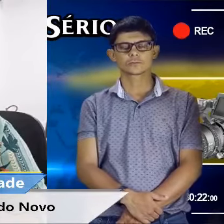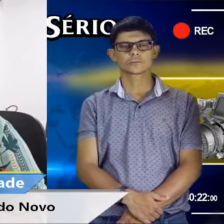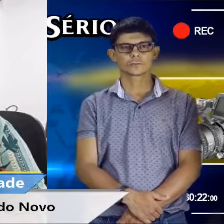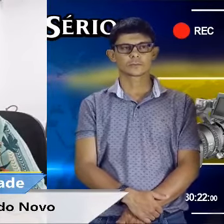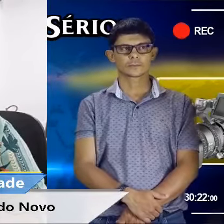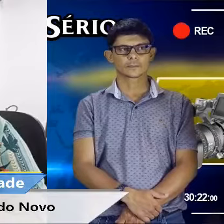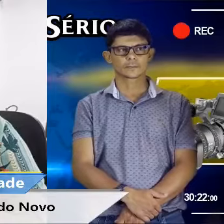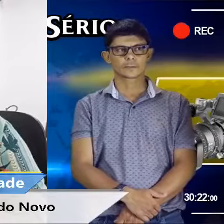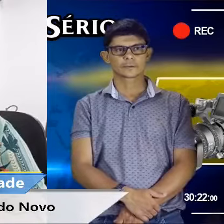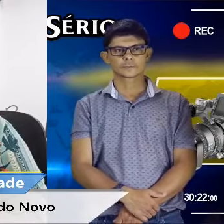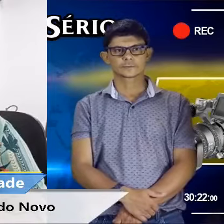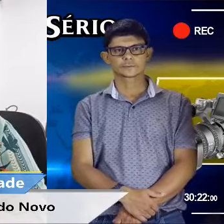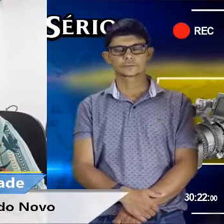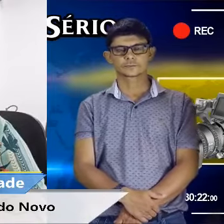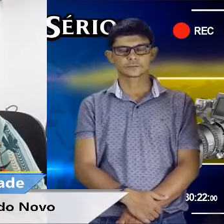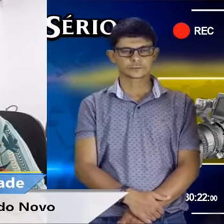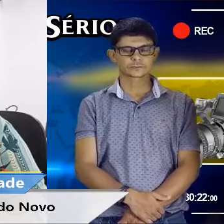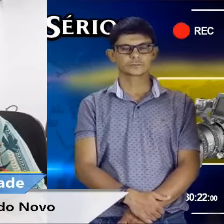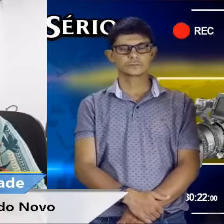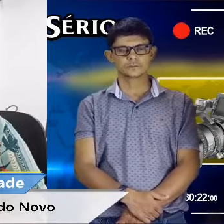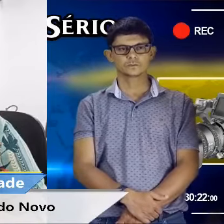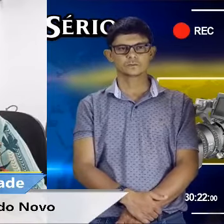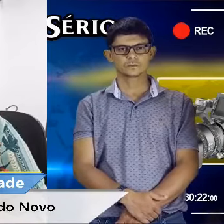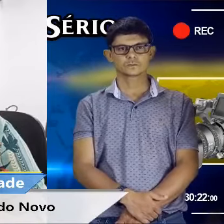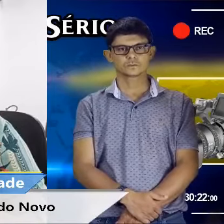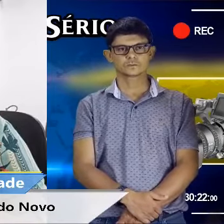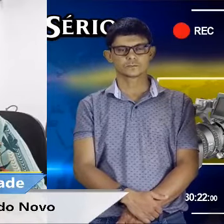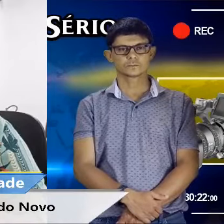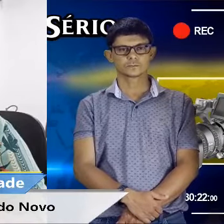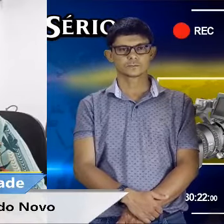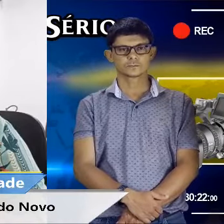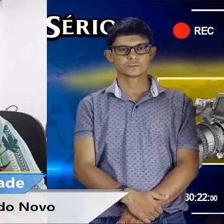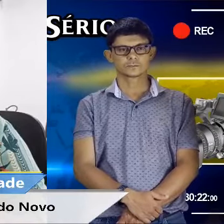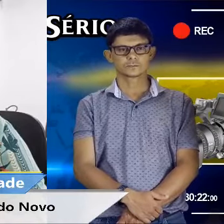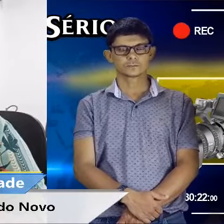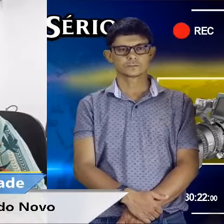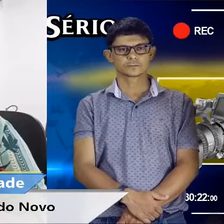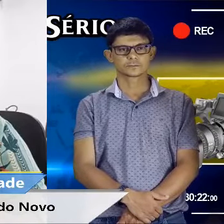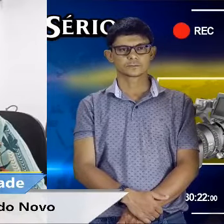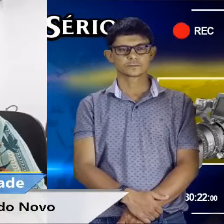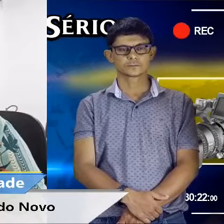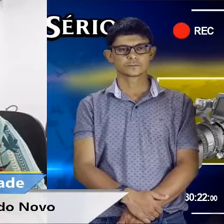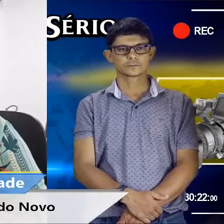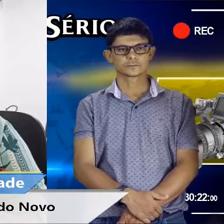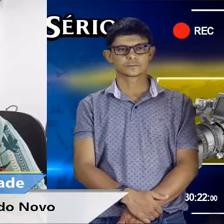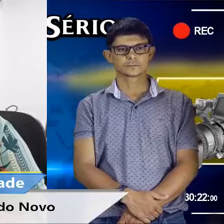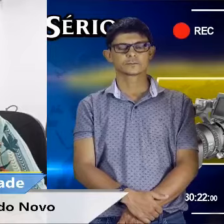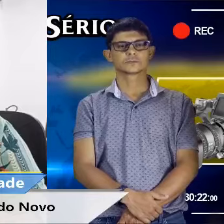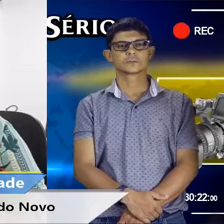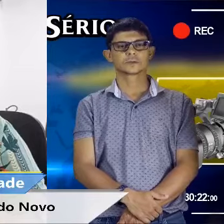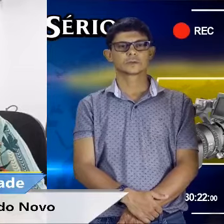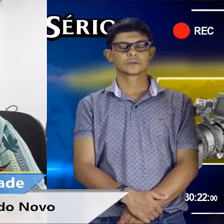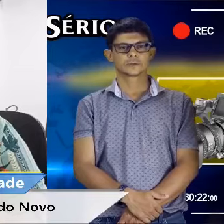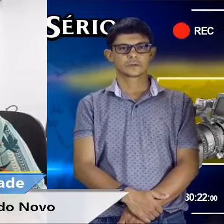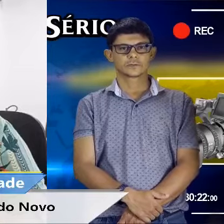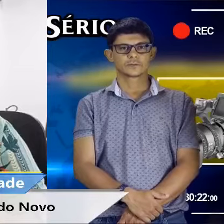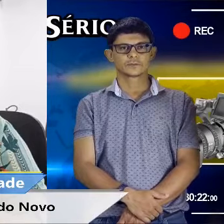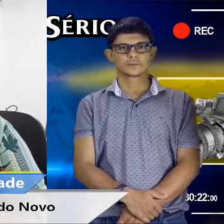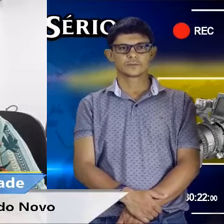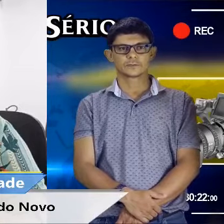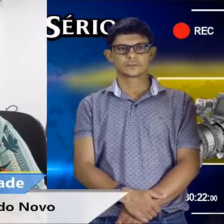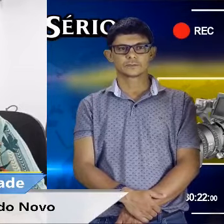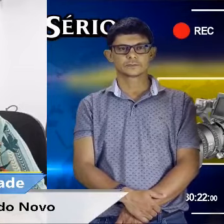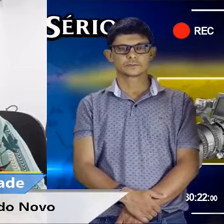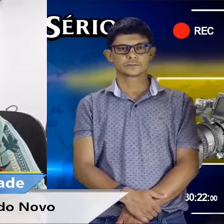solucionar isso. Em nenhum momento eles tiveram essa boa vontade. Então, eu não creio na boa vontade da CCR, tá?